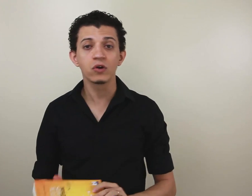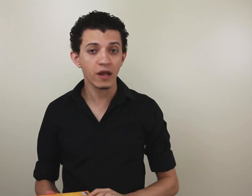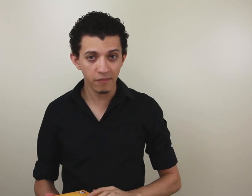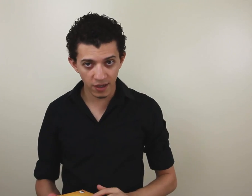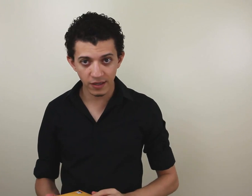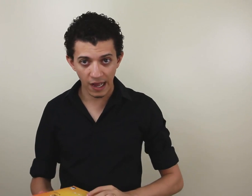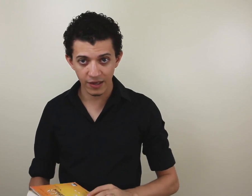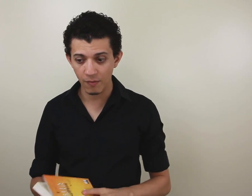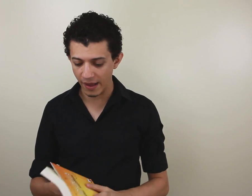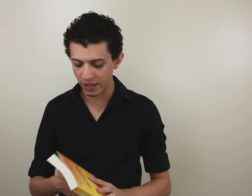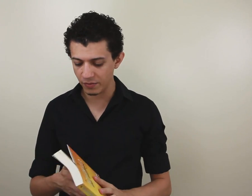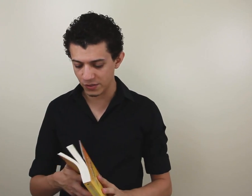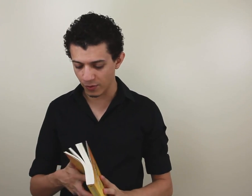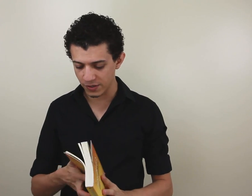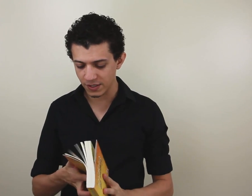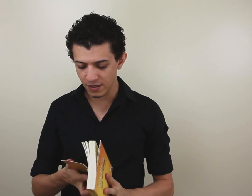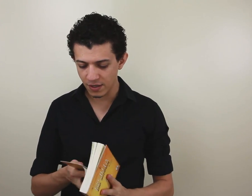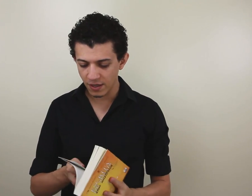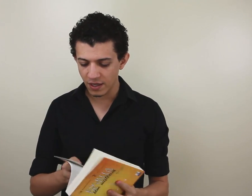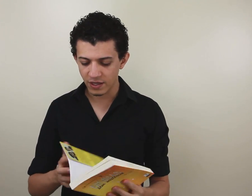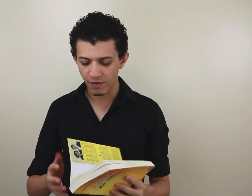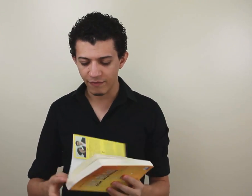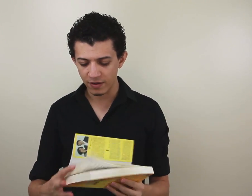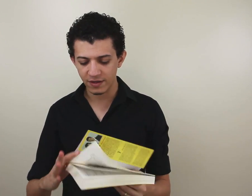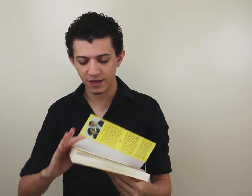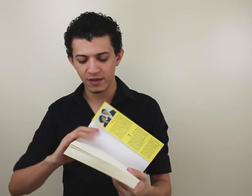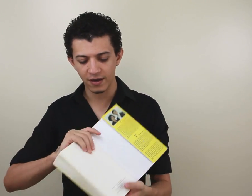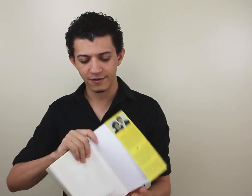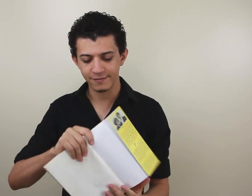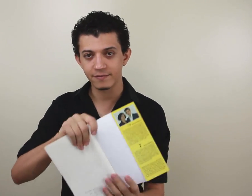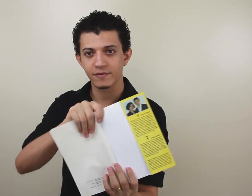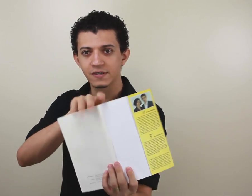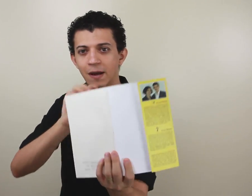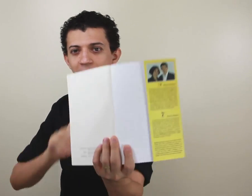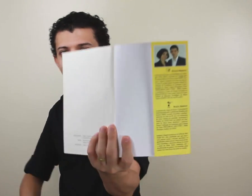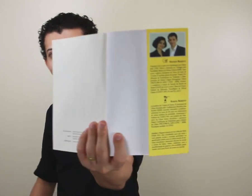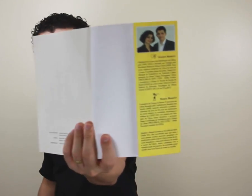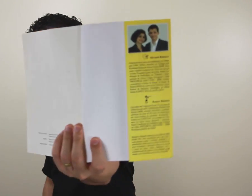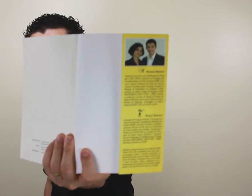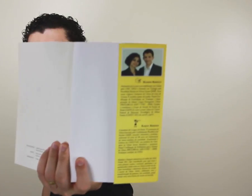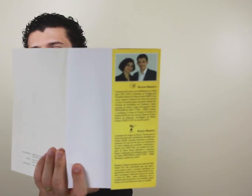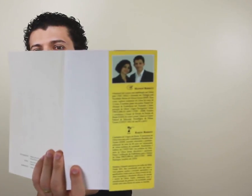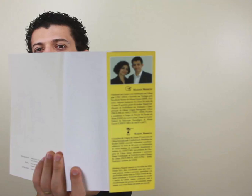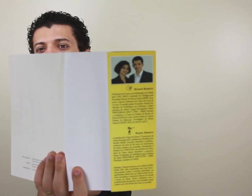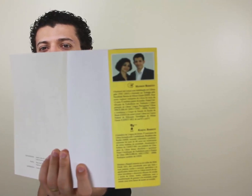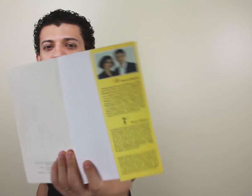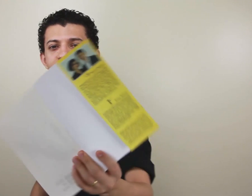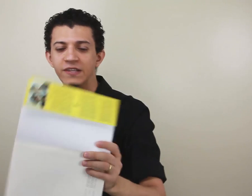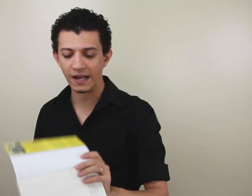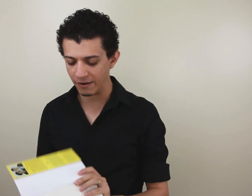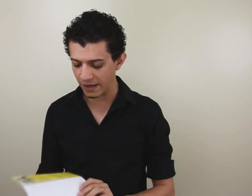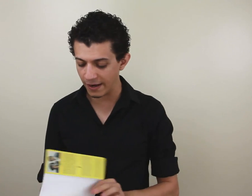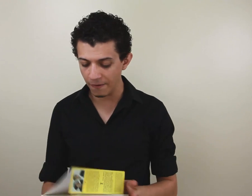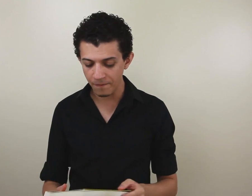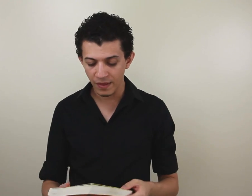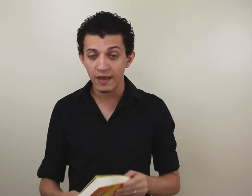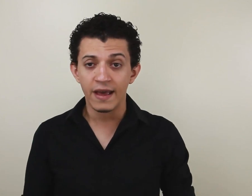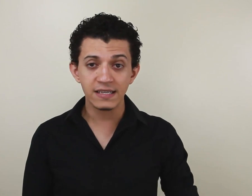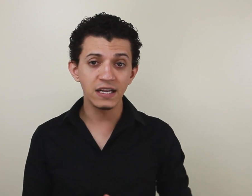autoria minha e da Raquel Barreto, minha esposa. Tem uma foto dela aqui, olha. Para você saber quem é, sempre eu falo dela aqui. Tem outros vídeos dela aqui no canal. Esse